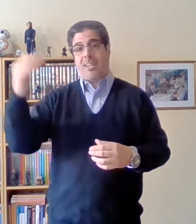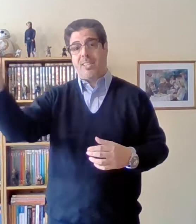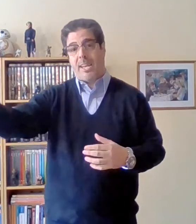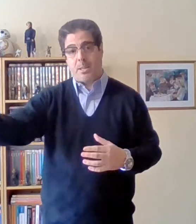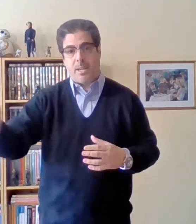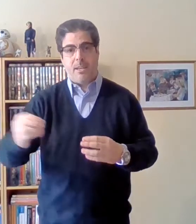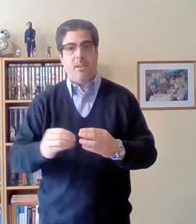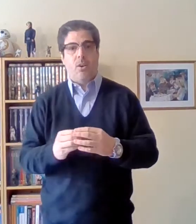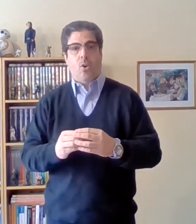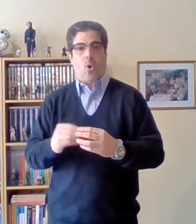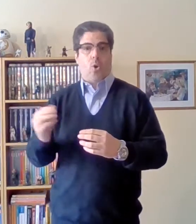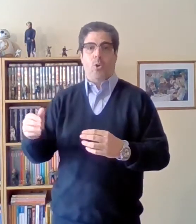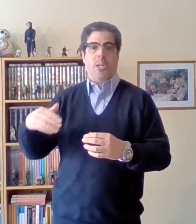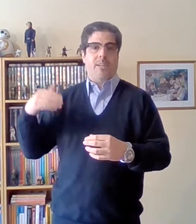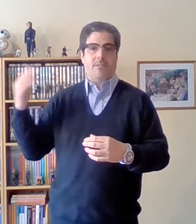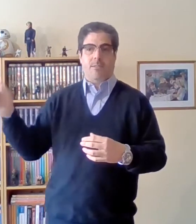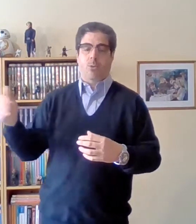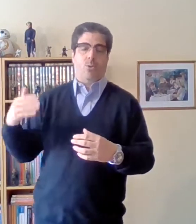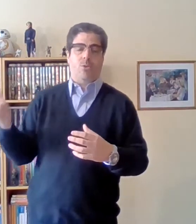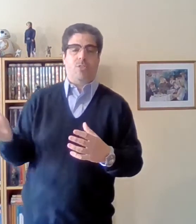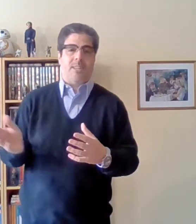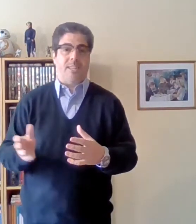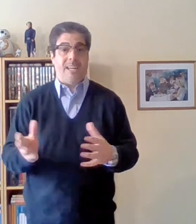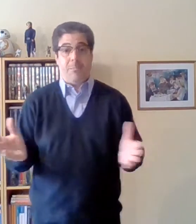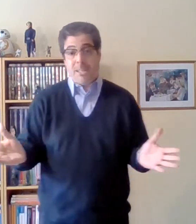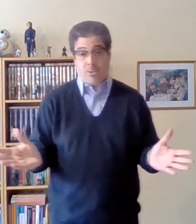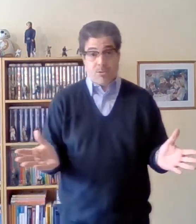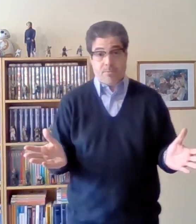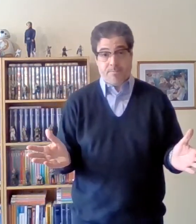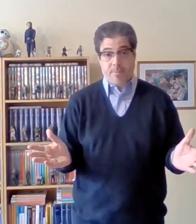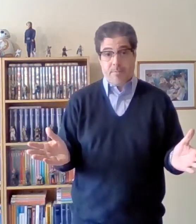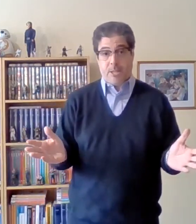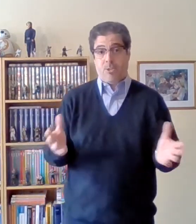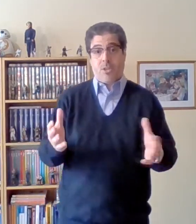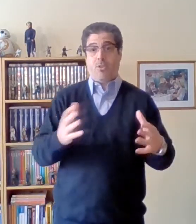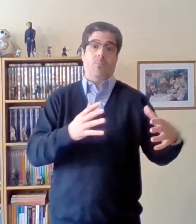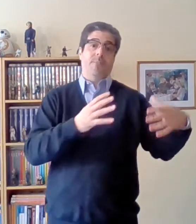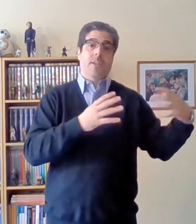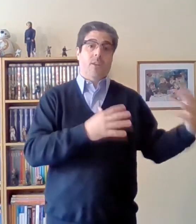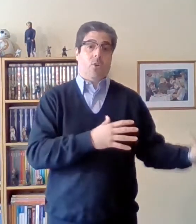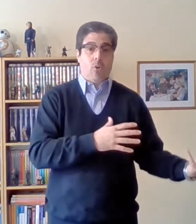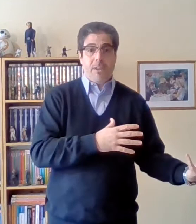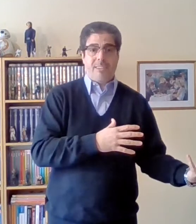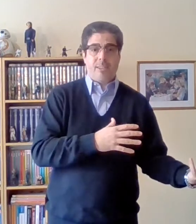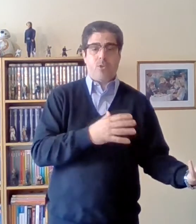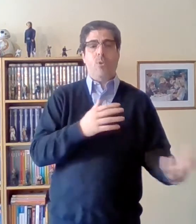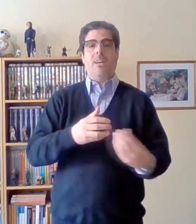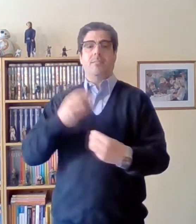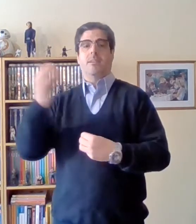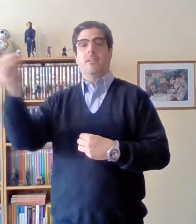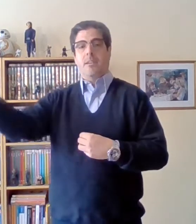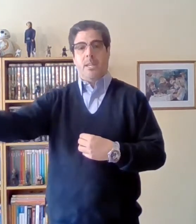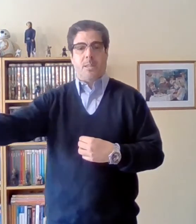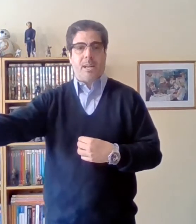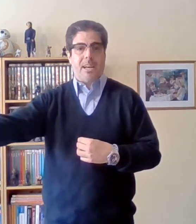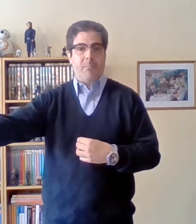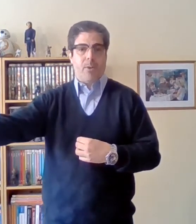aceite o con otras otros alimentos entonces yo con mis aceitunas intercambio